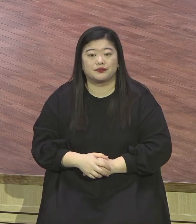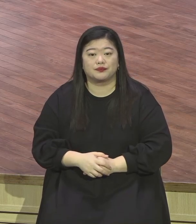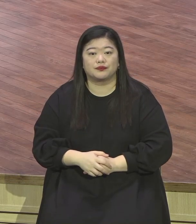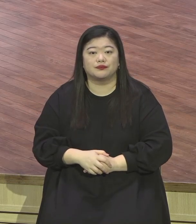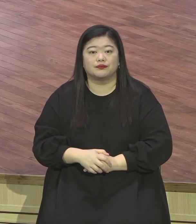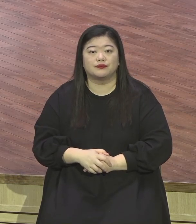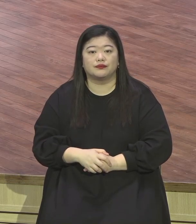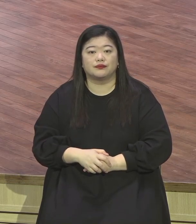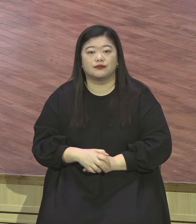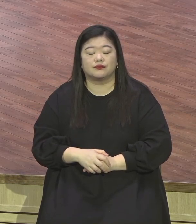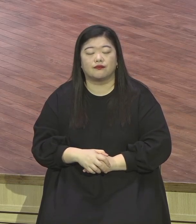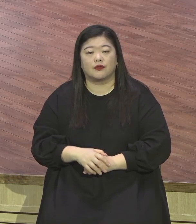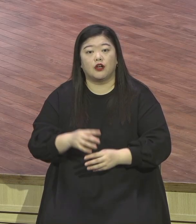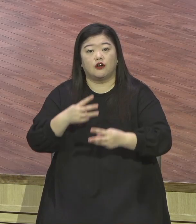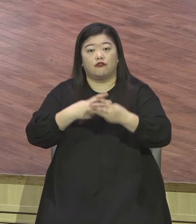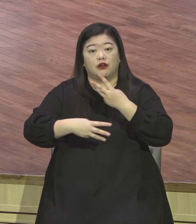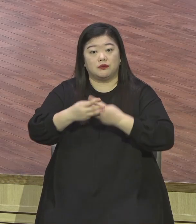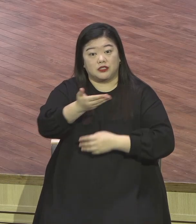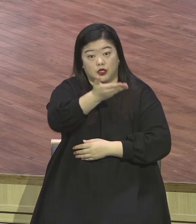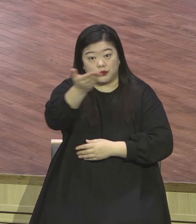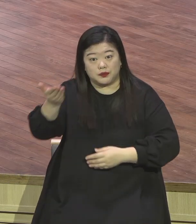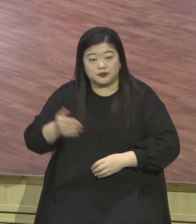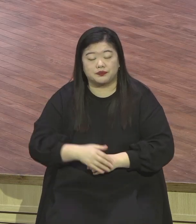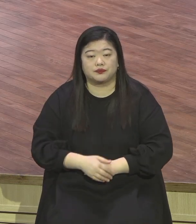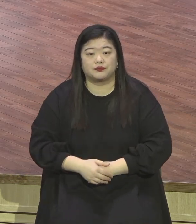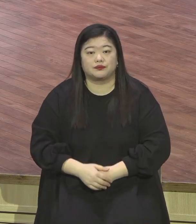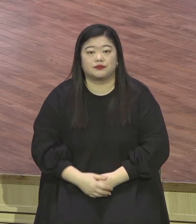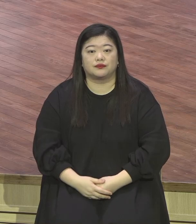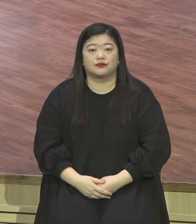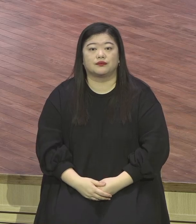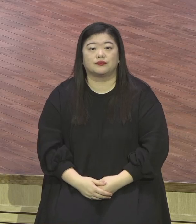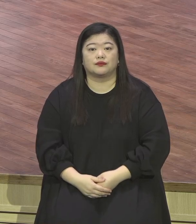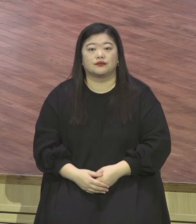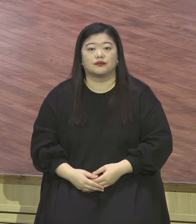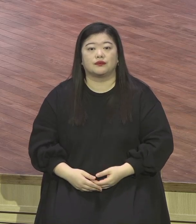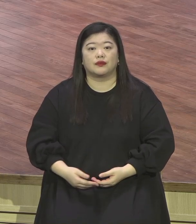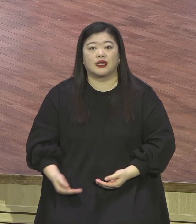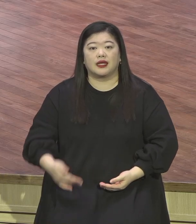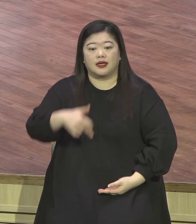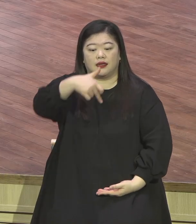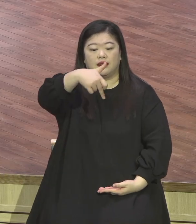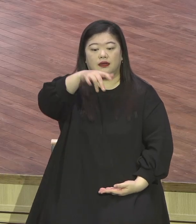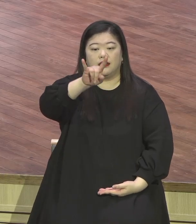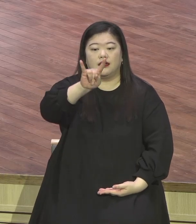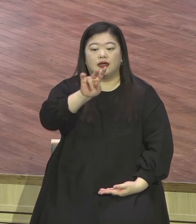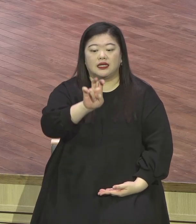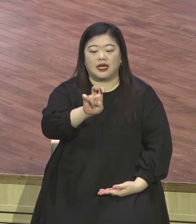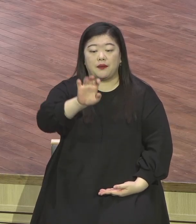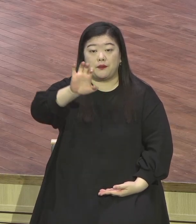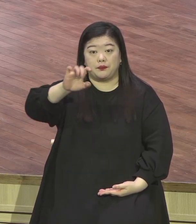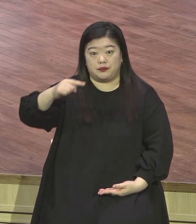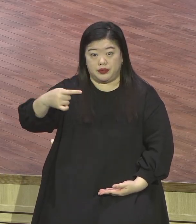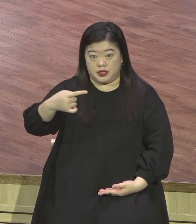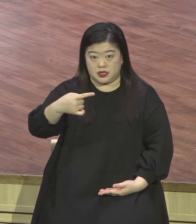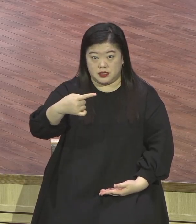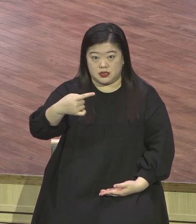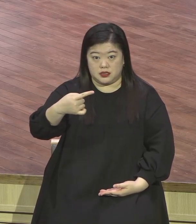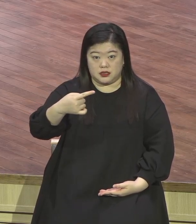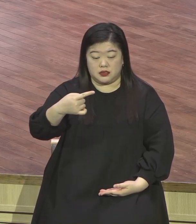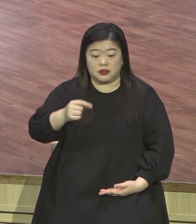크리스마스를 진행하고 있는데 캠프의 특징이 뭐냐 캠프는 크리스도의 빛을 바라는 것이다